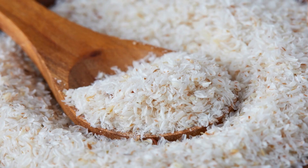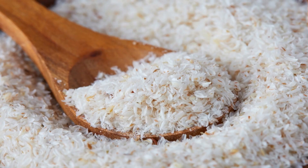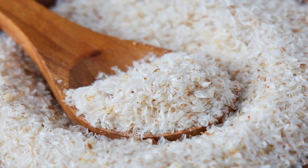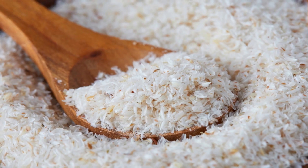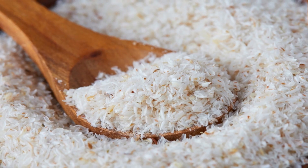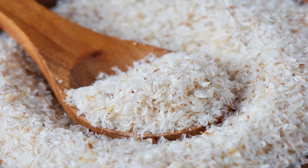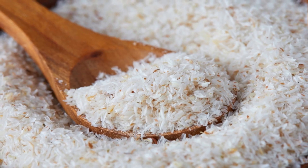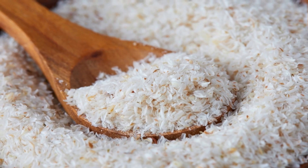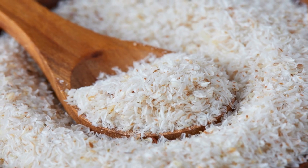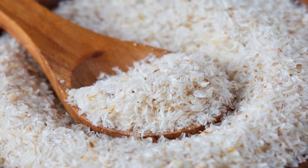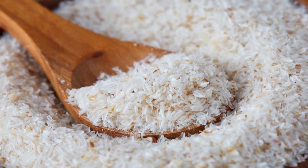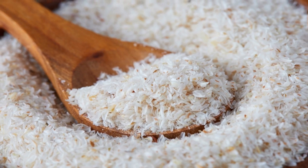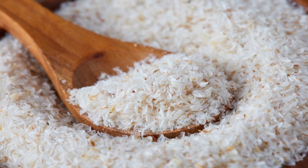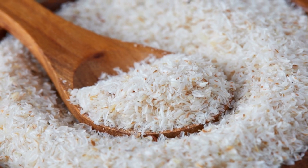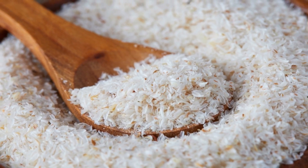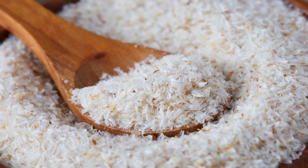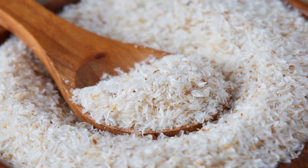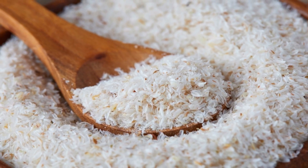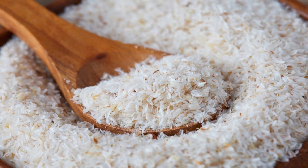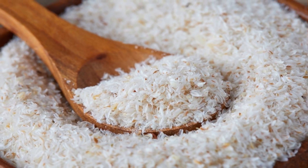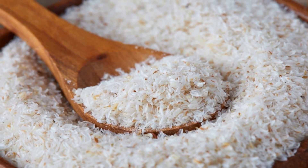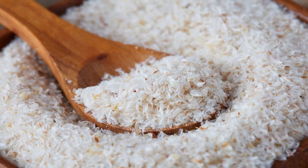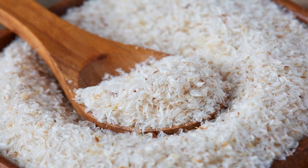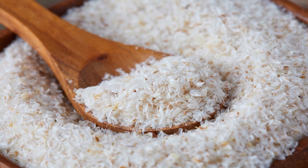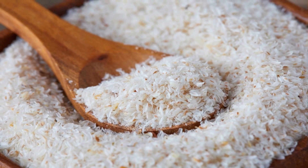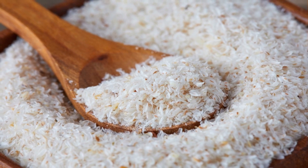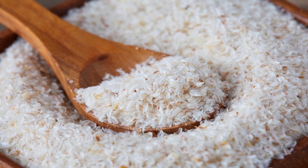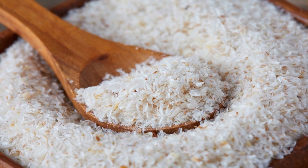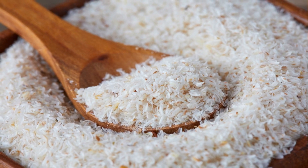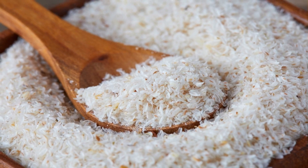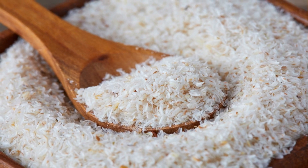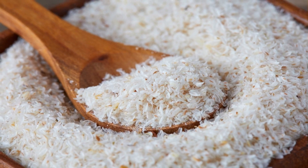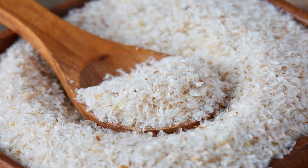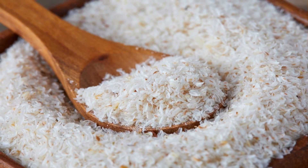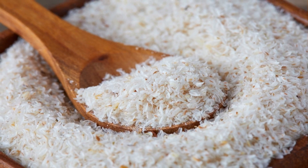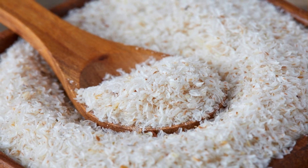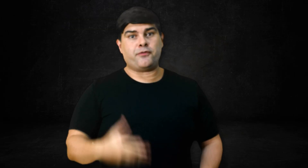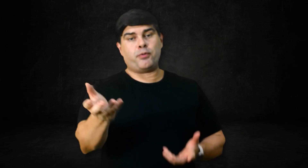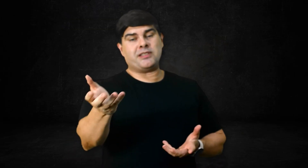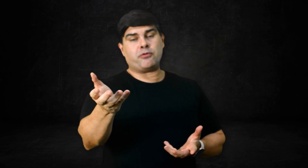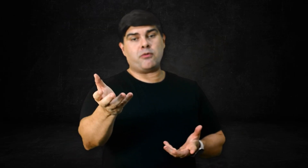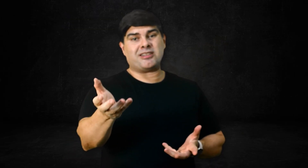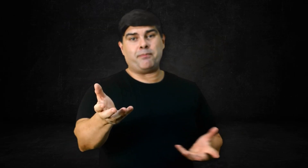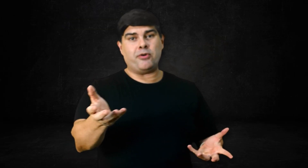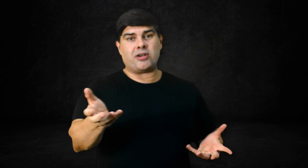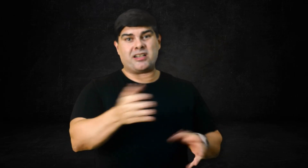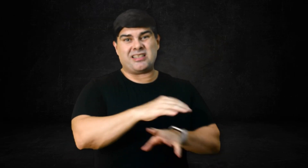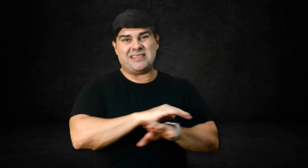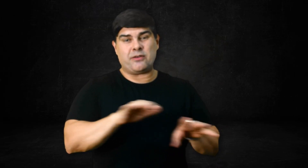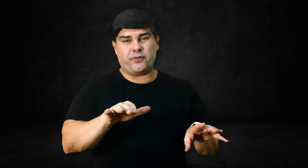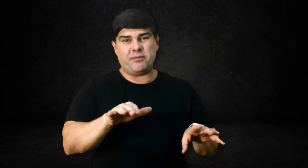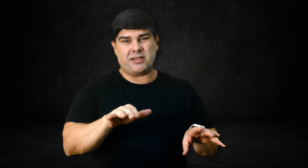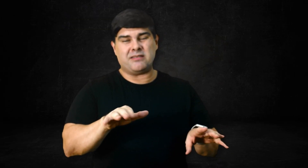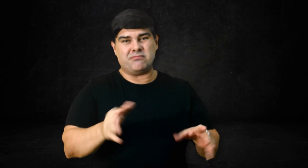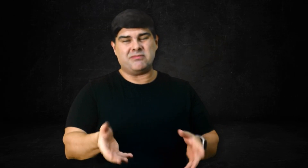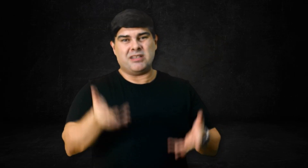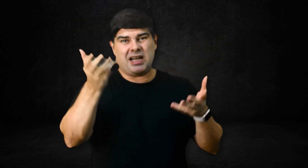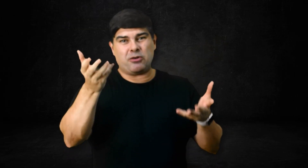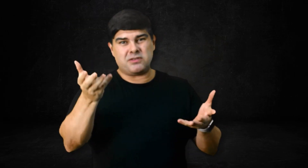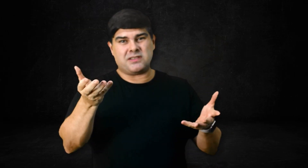ingerir elas, por exemplo, colocando em um copo d'água. E beber não te dá refeição. Se você for, por exemplo, comer uma tapioca que tem zero fibra, né? Alto índice